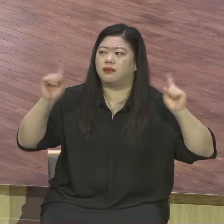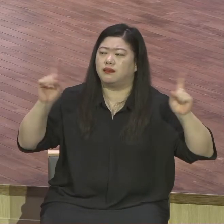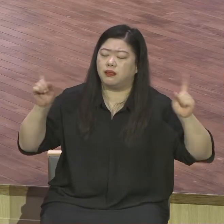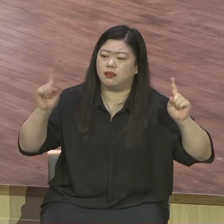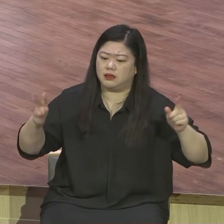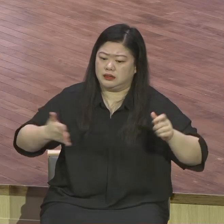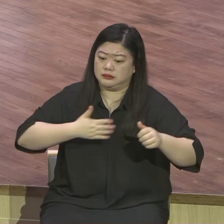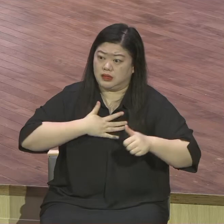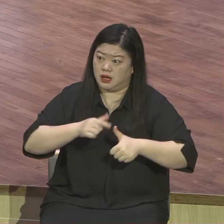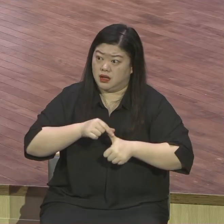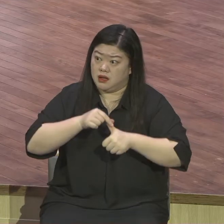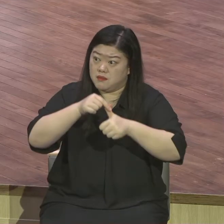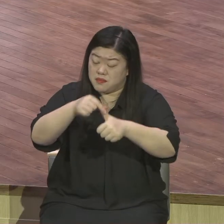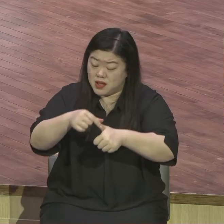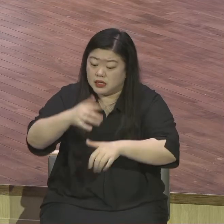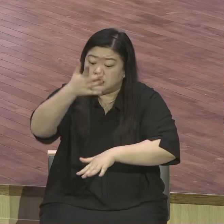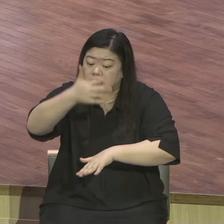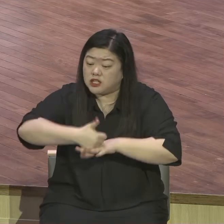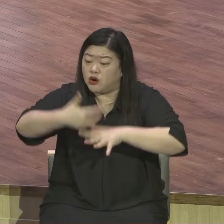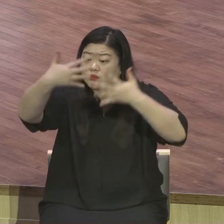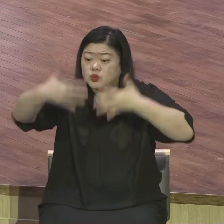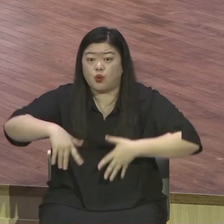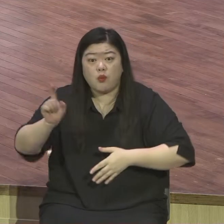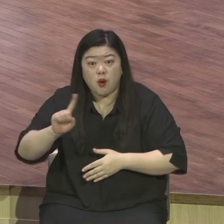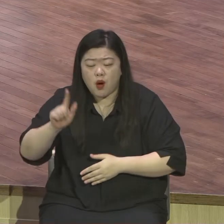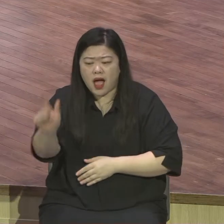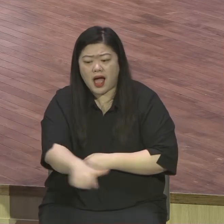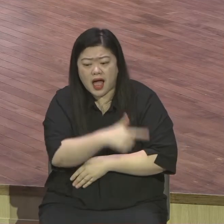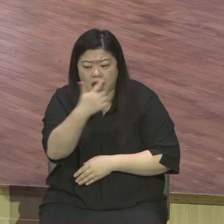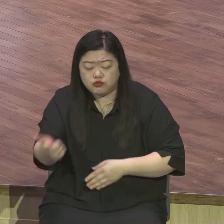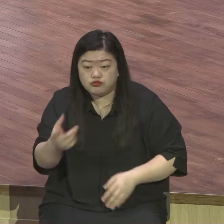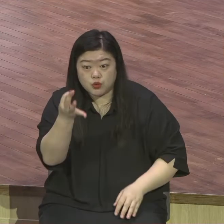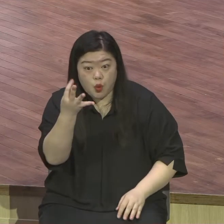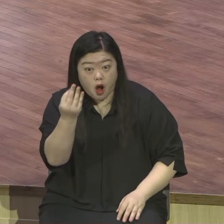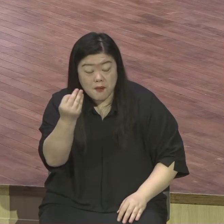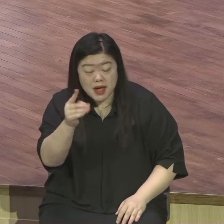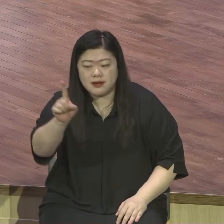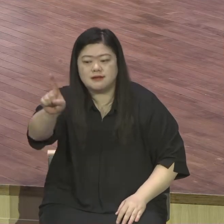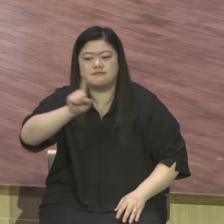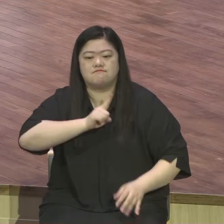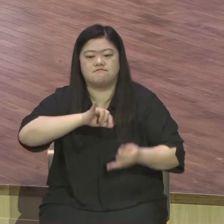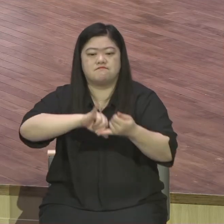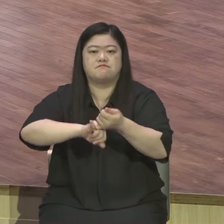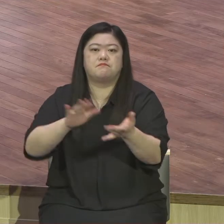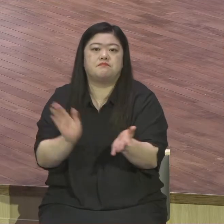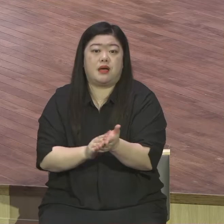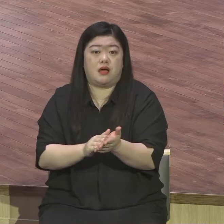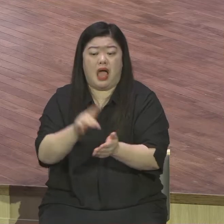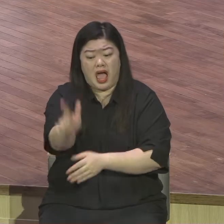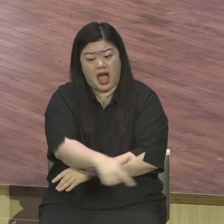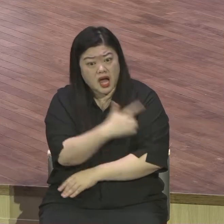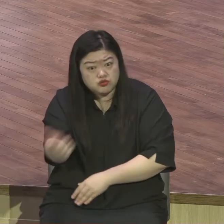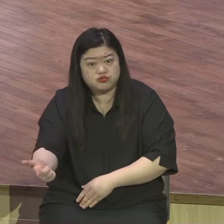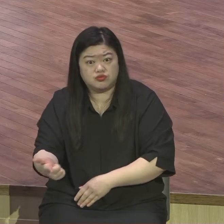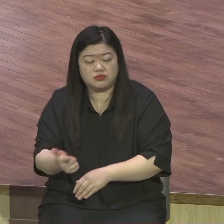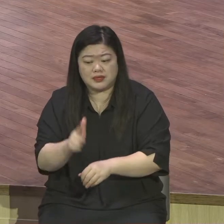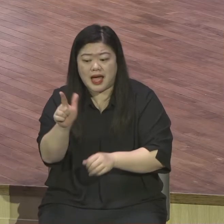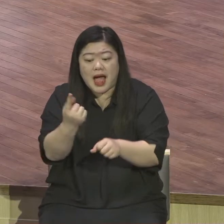하루 일당을 한 대나리원을 받기로 약속했습니다. 그리고 분명히 약속한 대로 한 대나리원